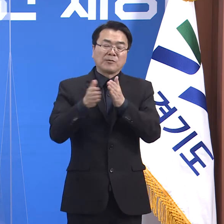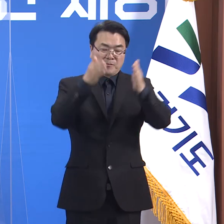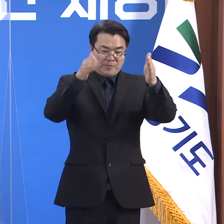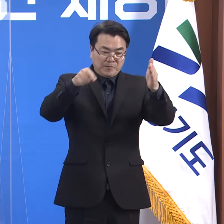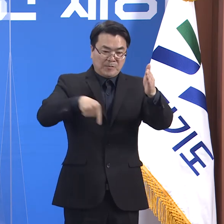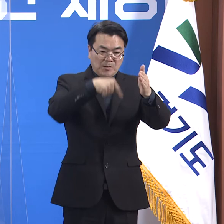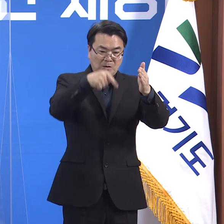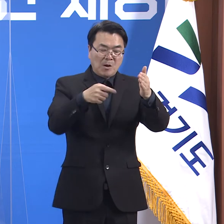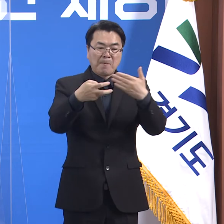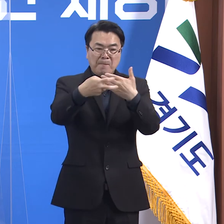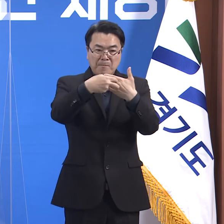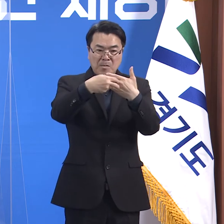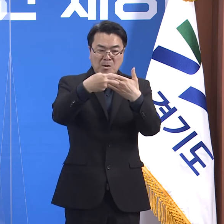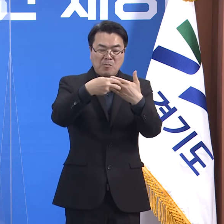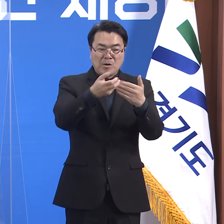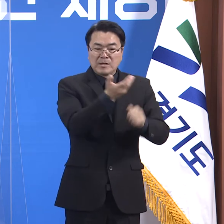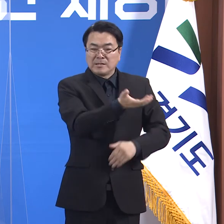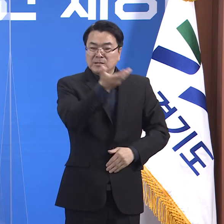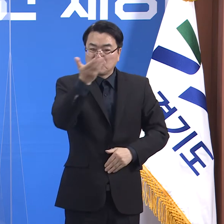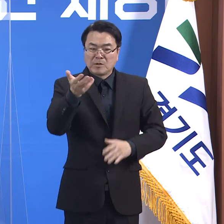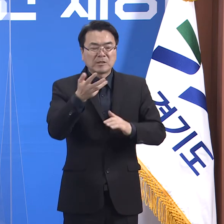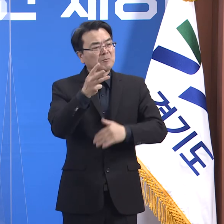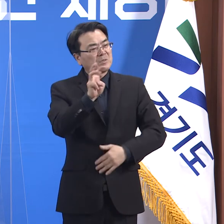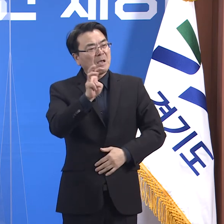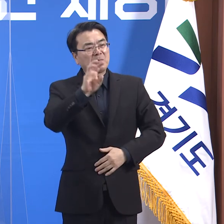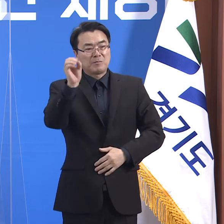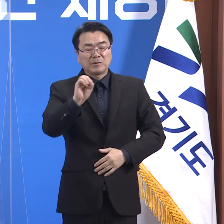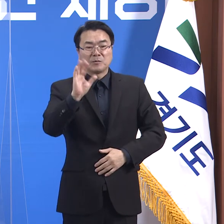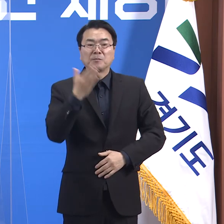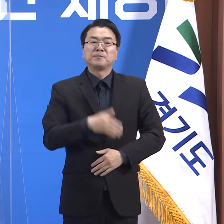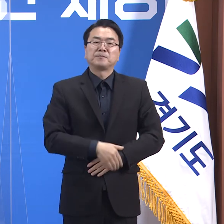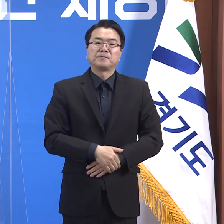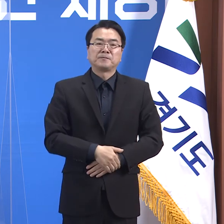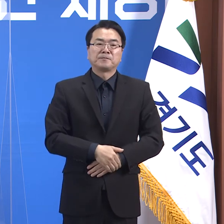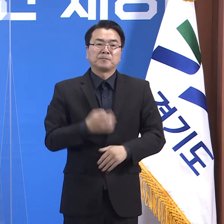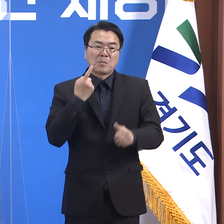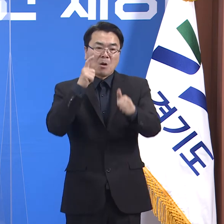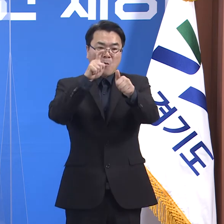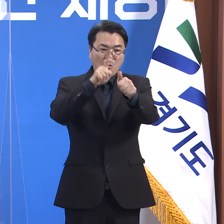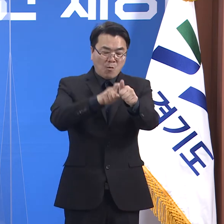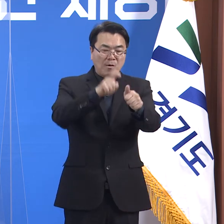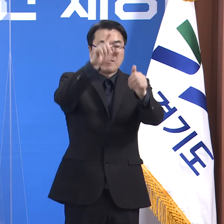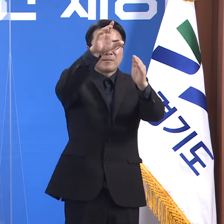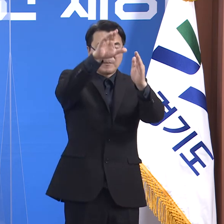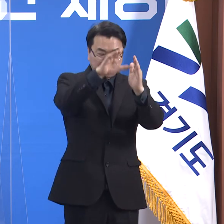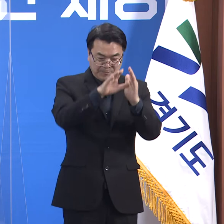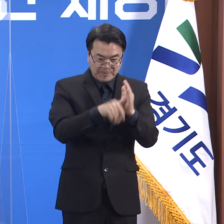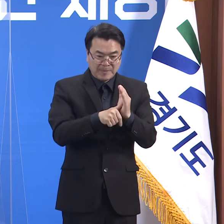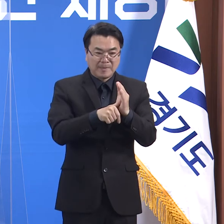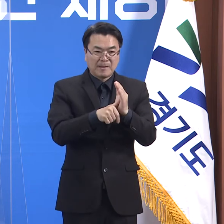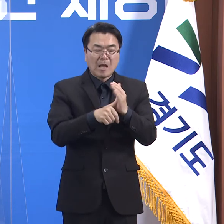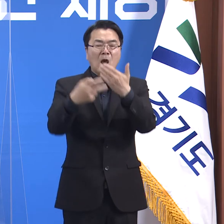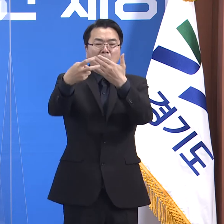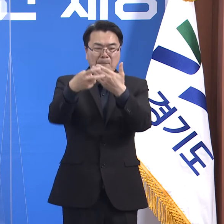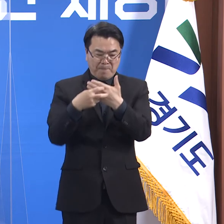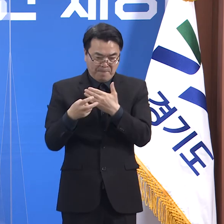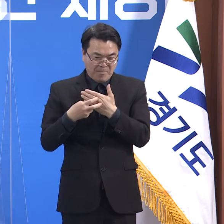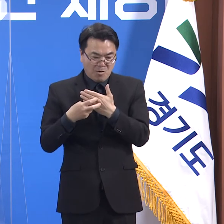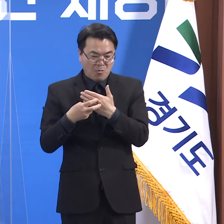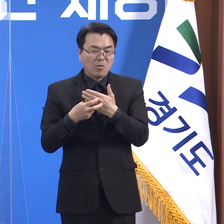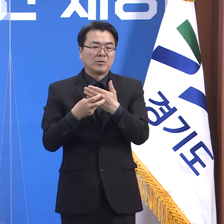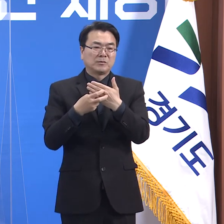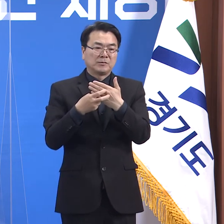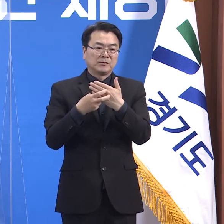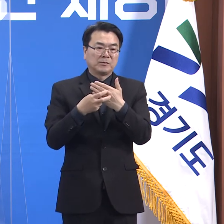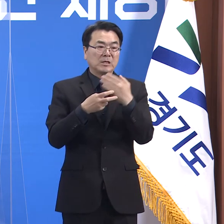전담병원으로 이송되었습니다. 확진 당시 전담병원과 생활치료센터의 배정 비율은